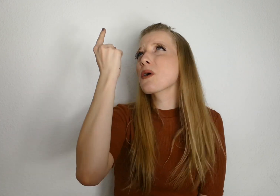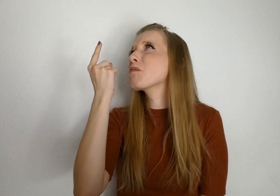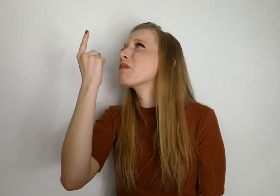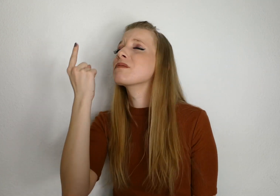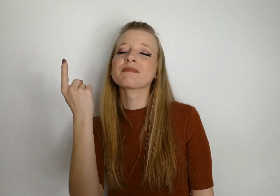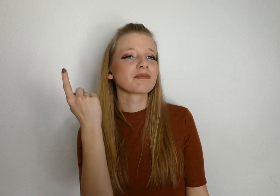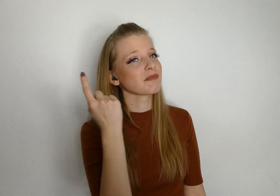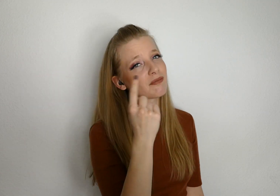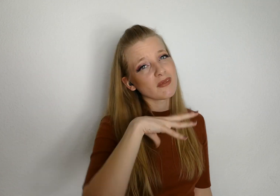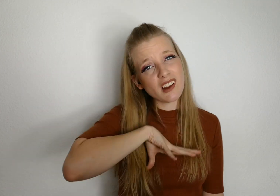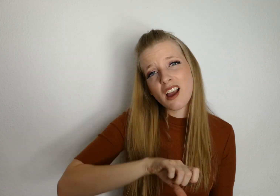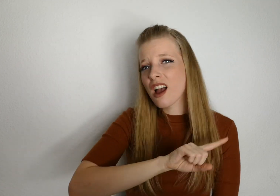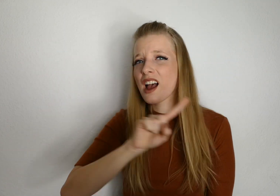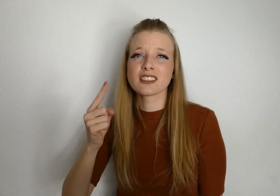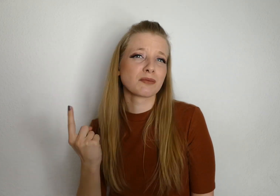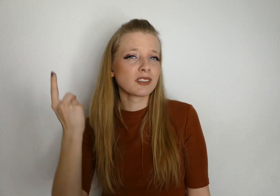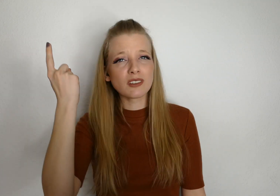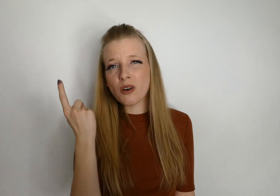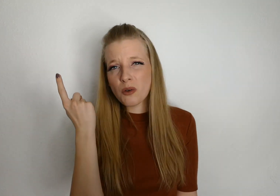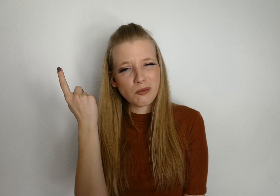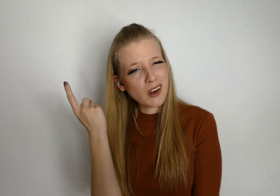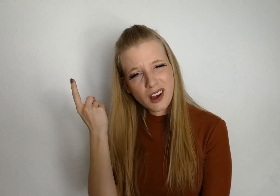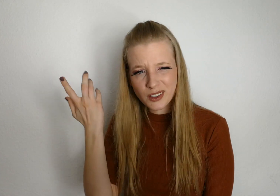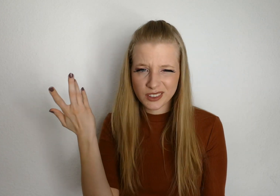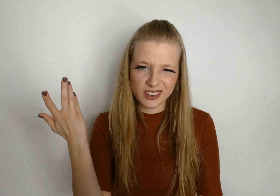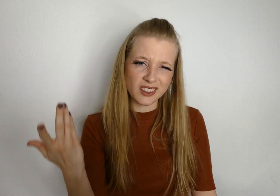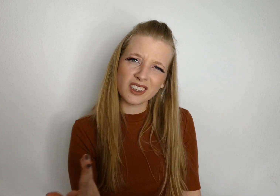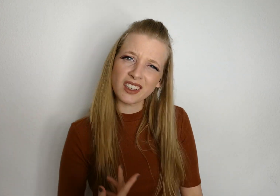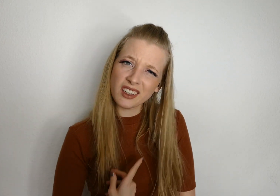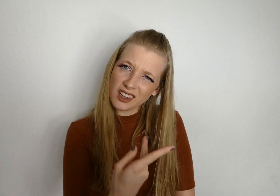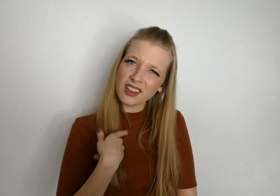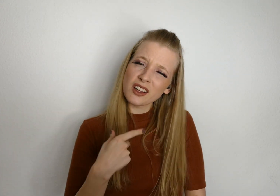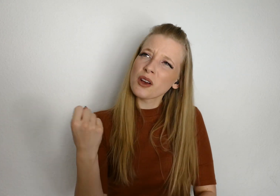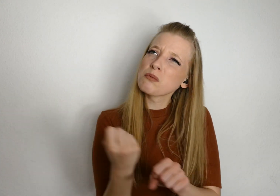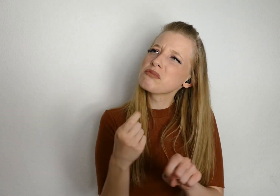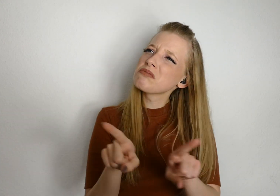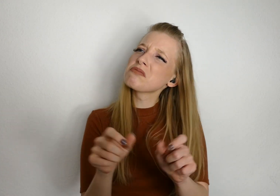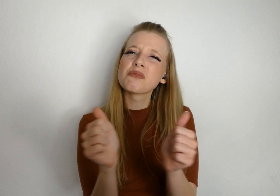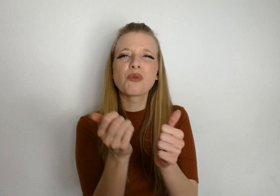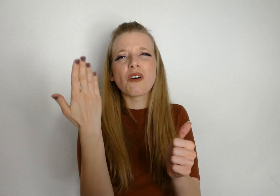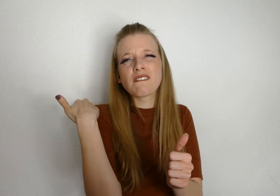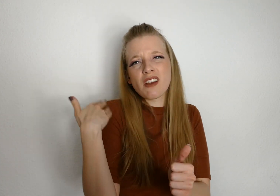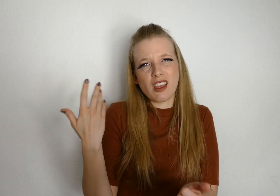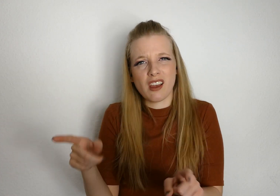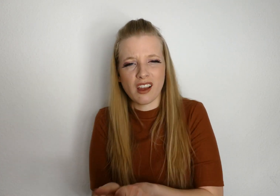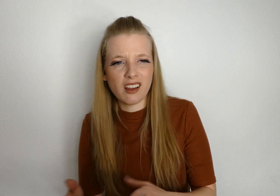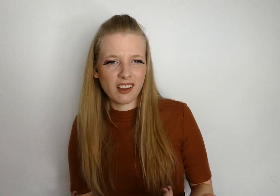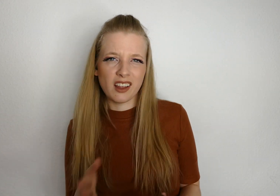aus Halt es nicht bis oben aus Wir tun so, als ob's wie früher wär Deine